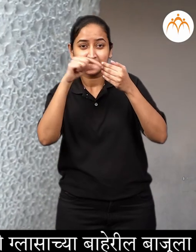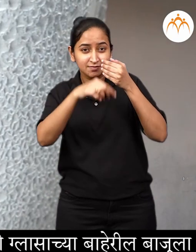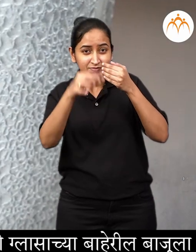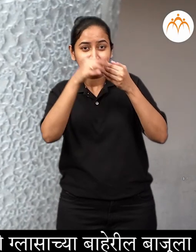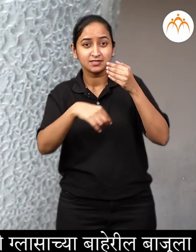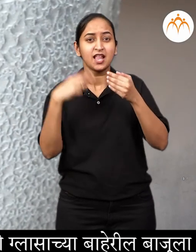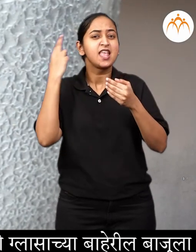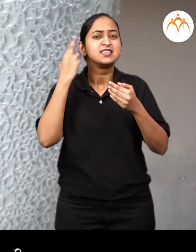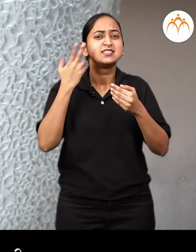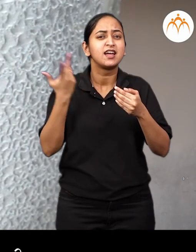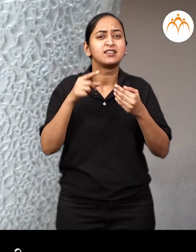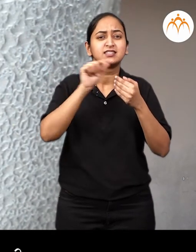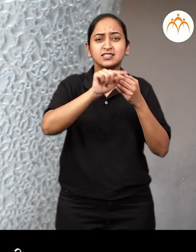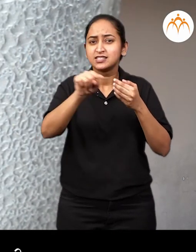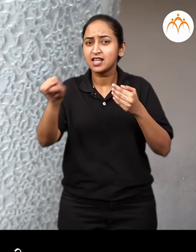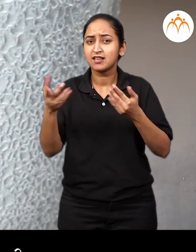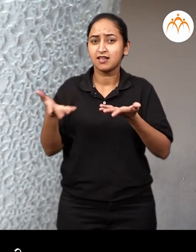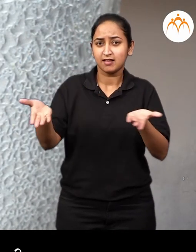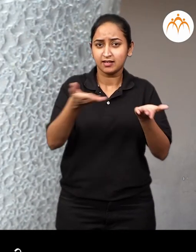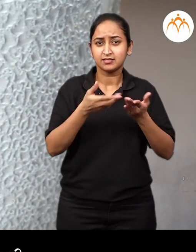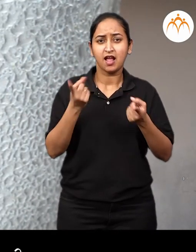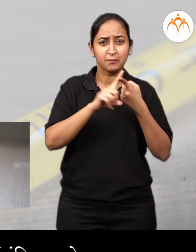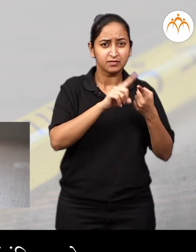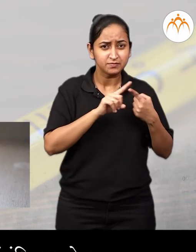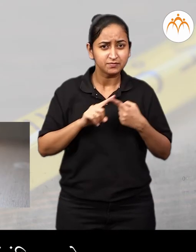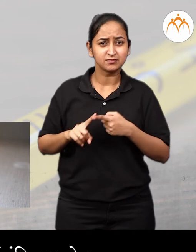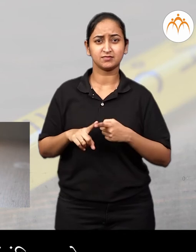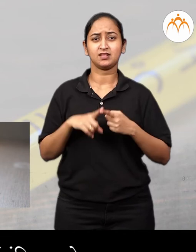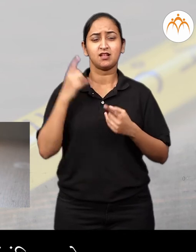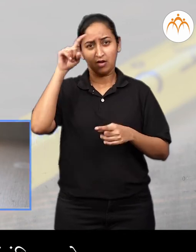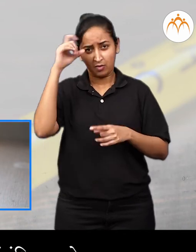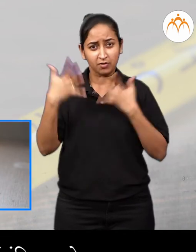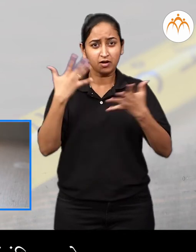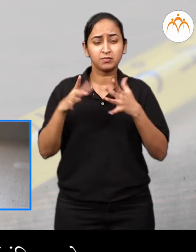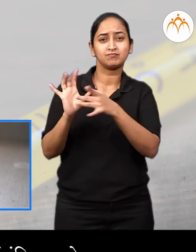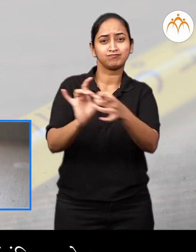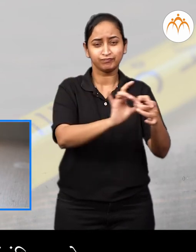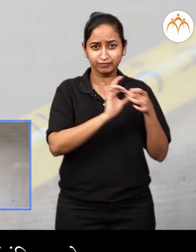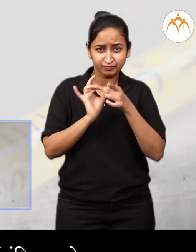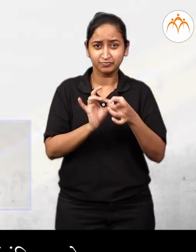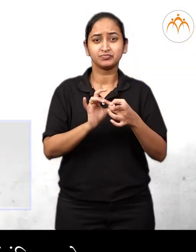याचे कारण काए? या सर्व घटना उष्ण तेशी सम्बंदी तै